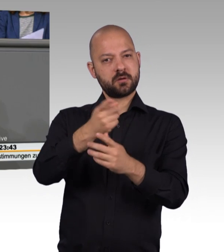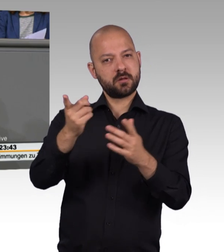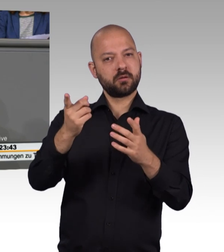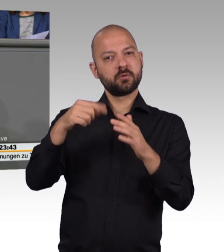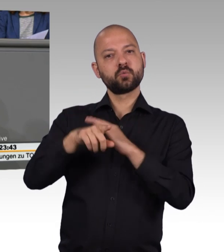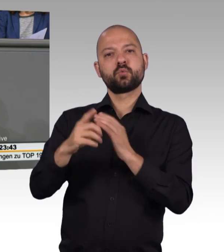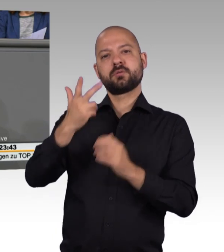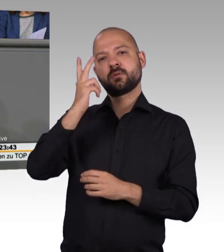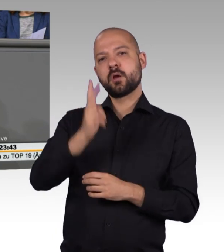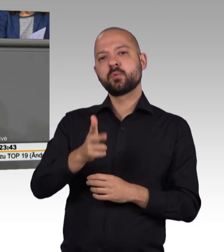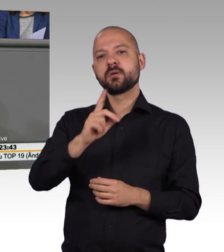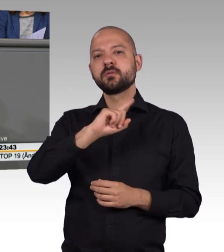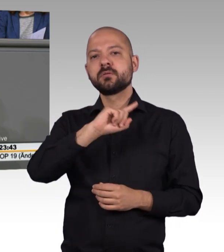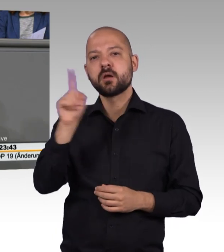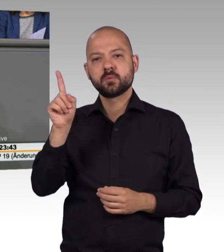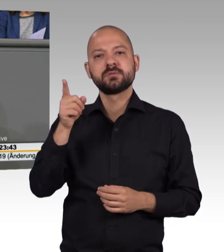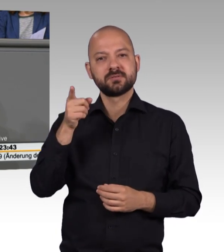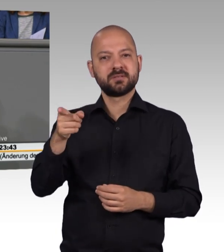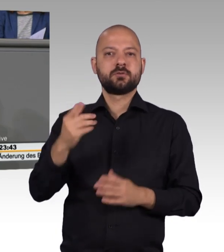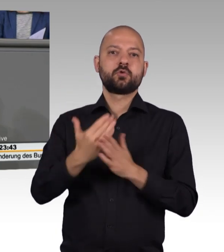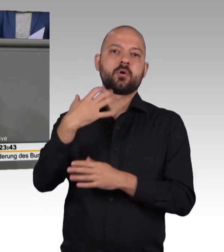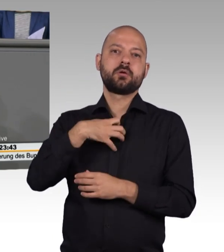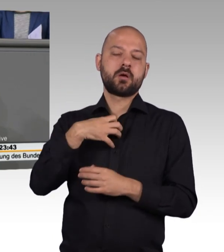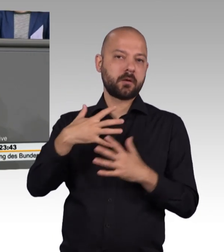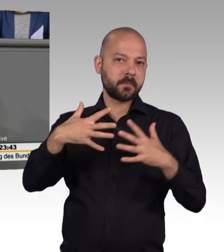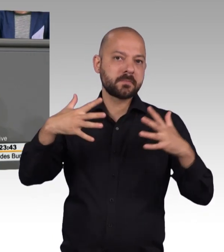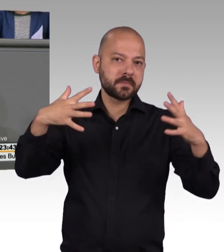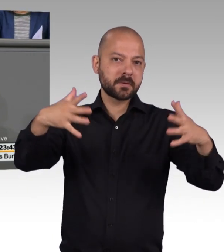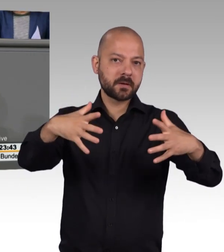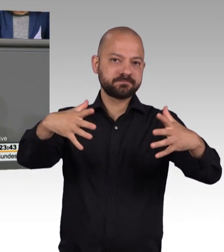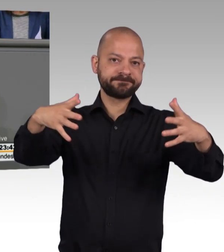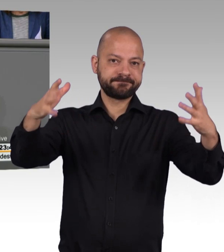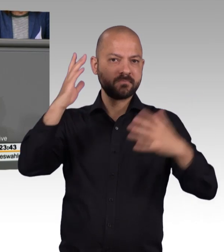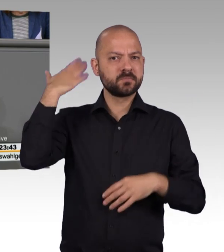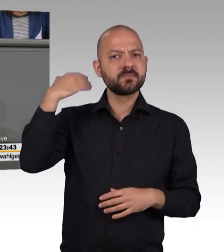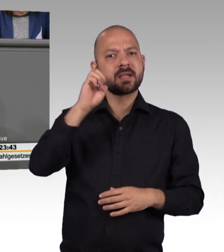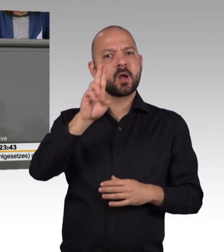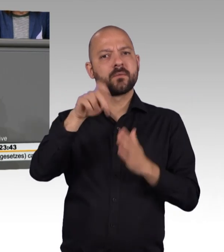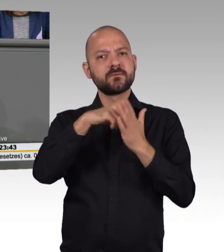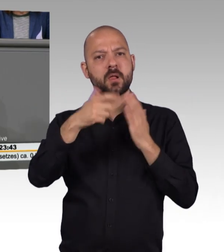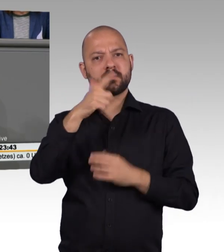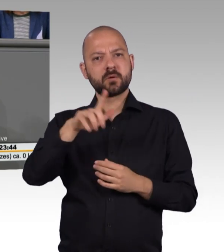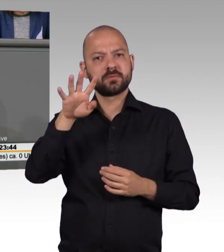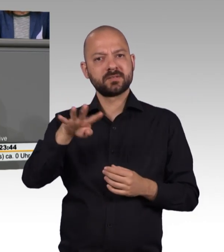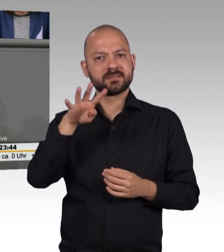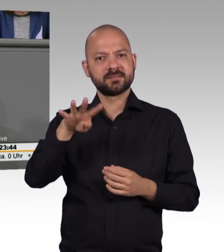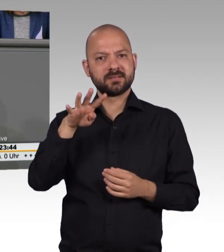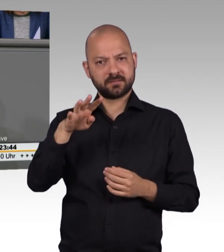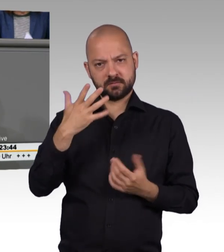Neuerkrankungen pro Jahr deutlich an. Zum Vergleich, seit der letzten EU-Wahl 2014 sind in Deutschland jedes Jahr im Durchschnitt nur etwa eine